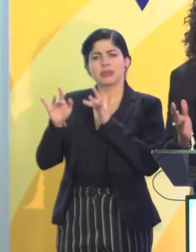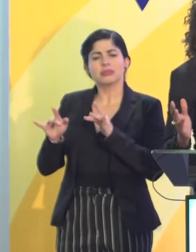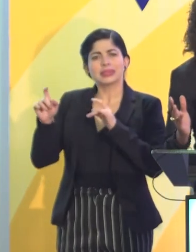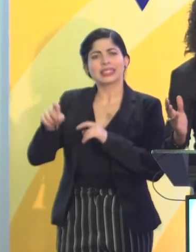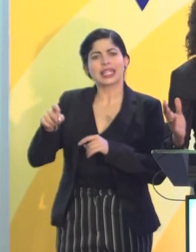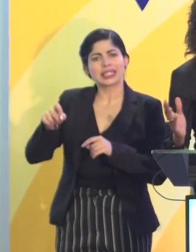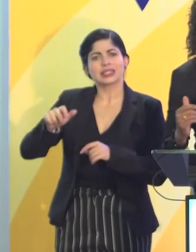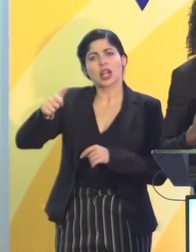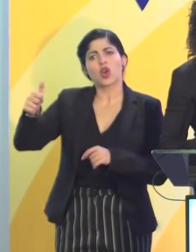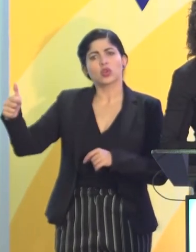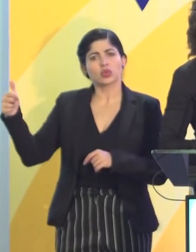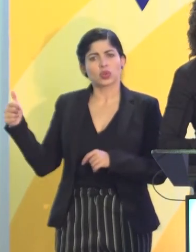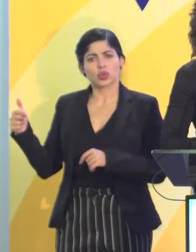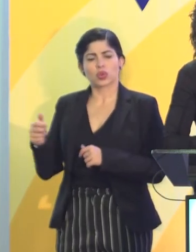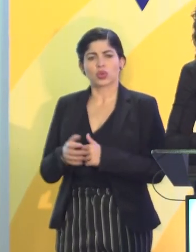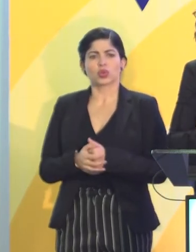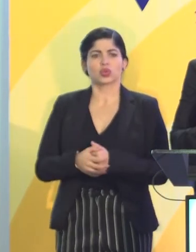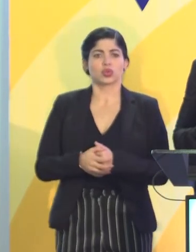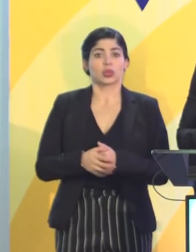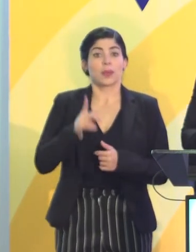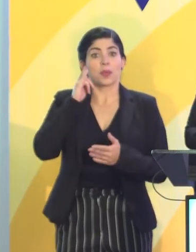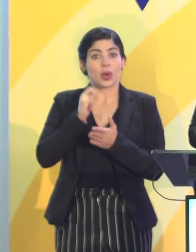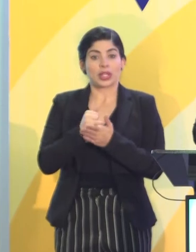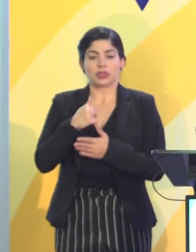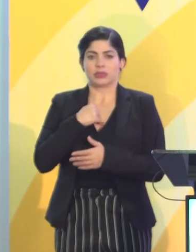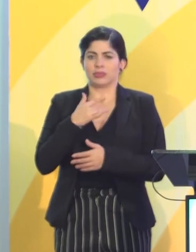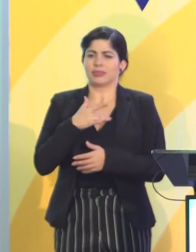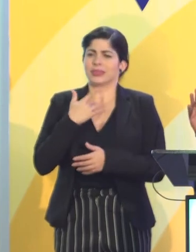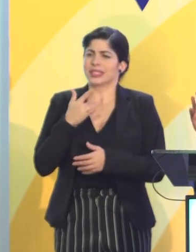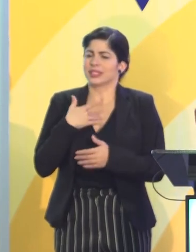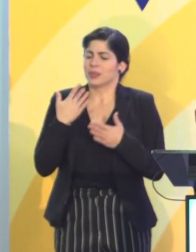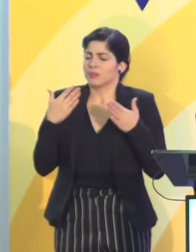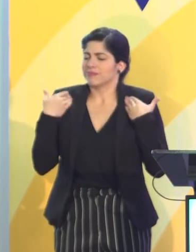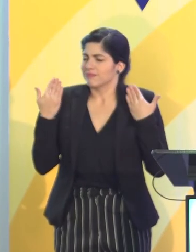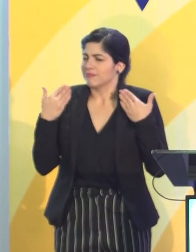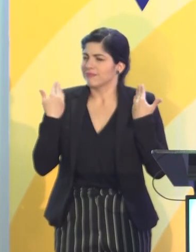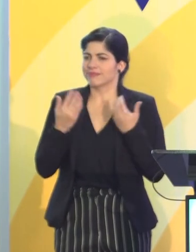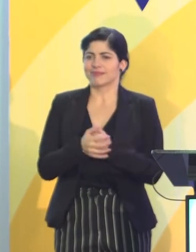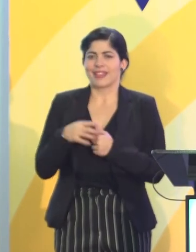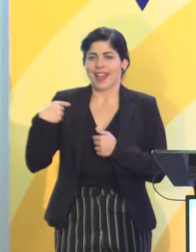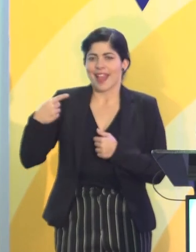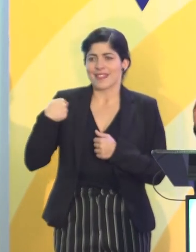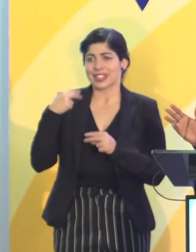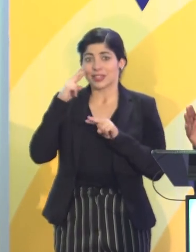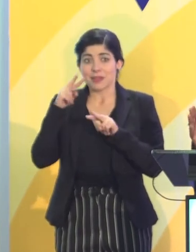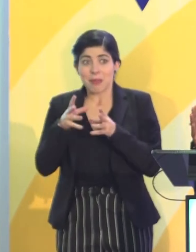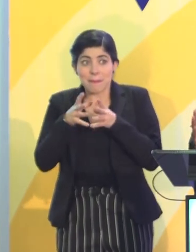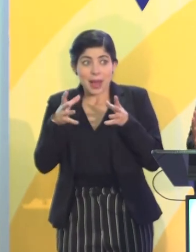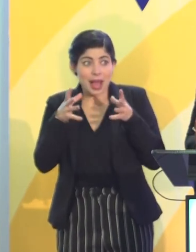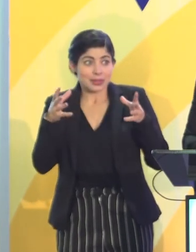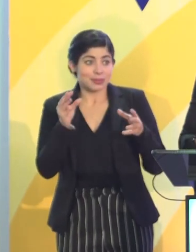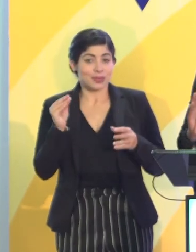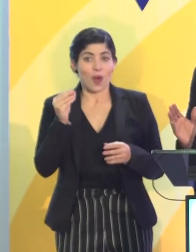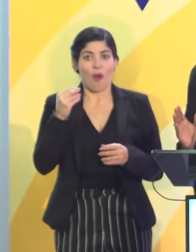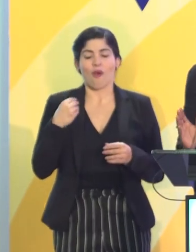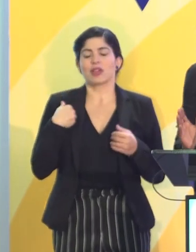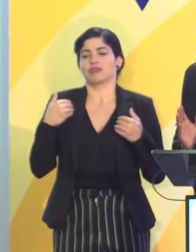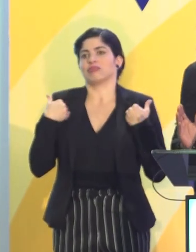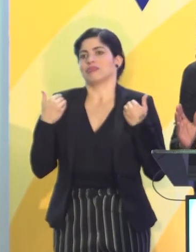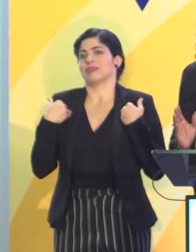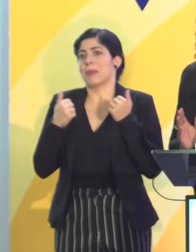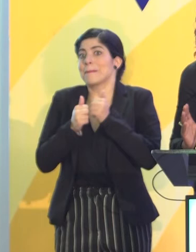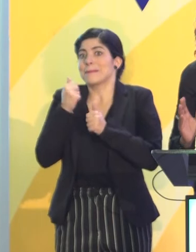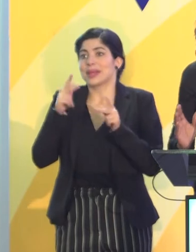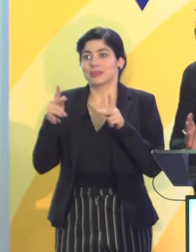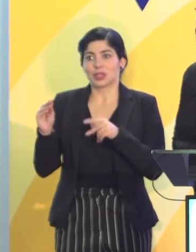necesidades de los otros y de las otras. Y yo por eso me siento muy contenta cada vez que veo más gente joven, mucho más